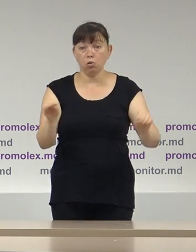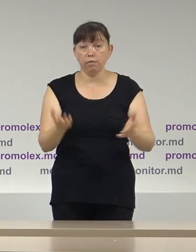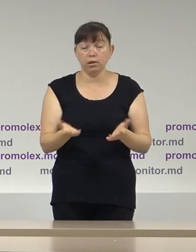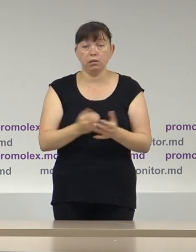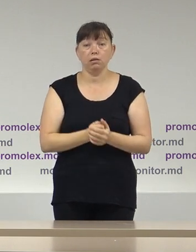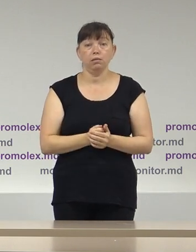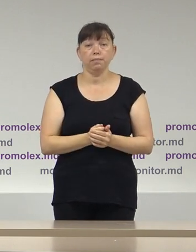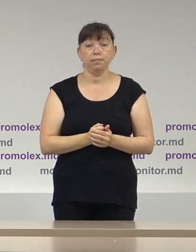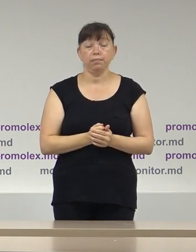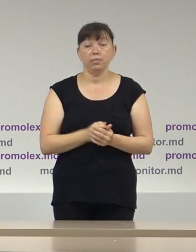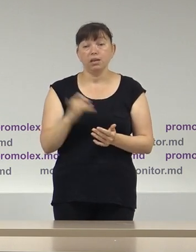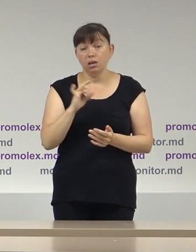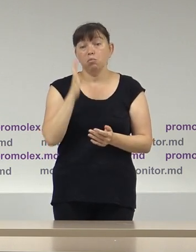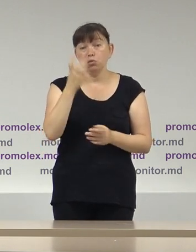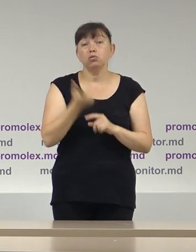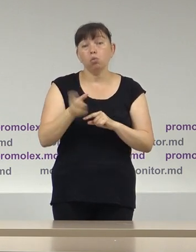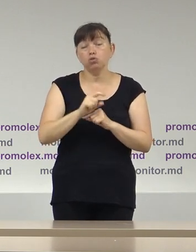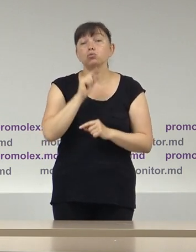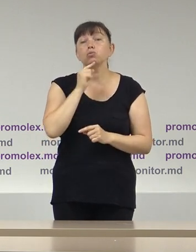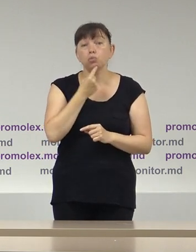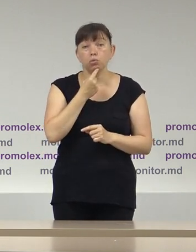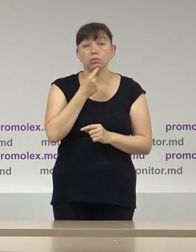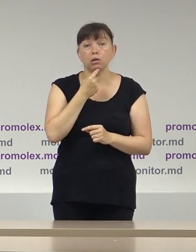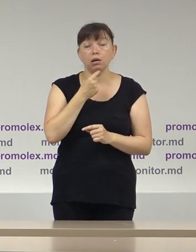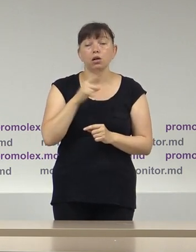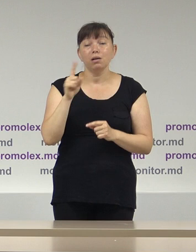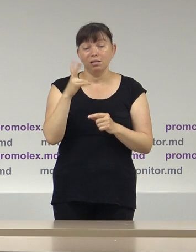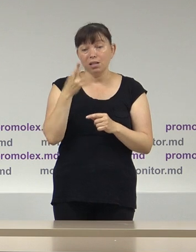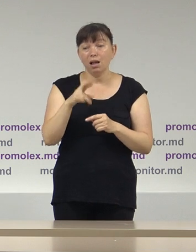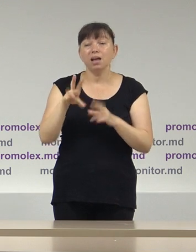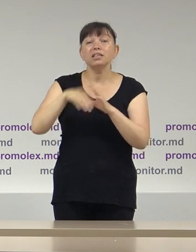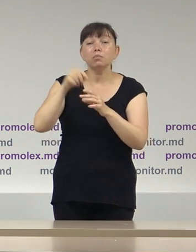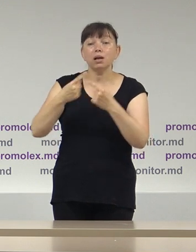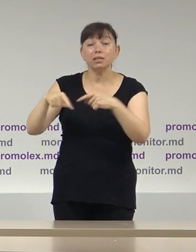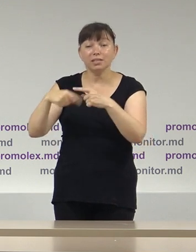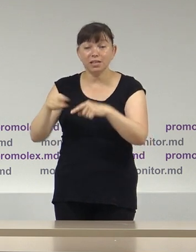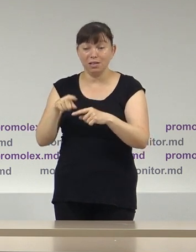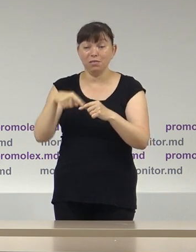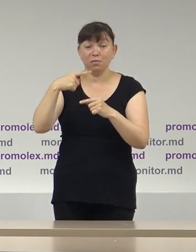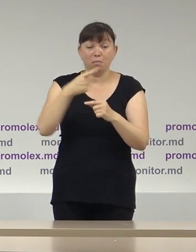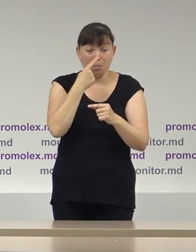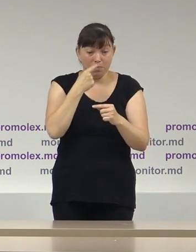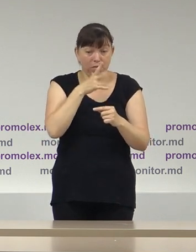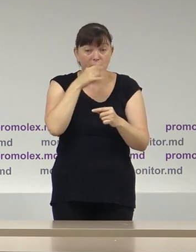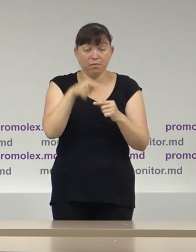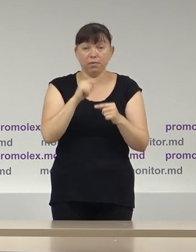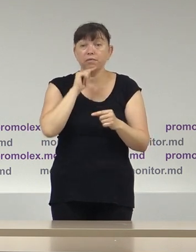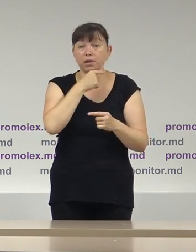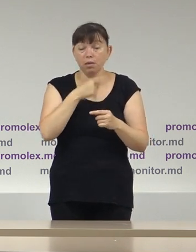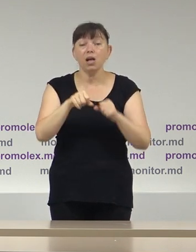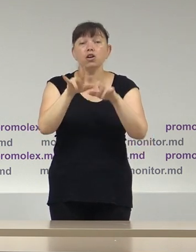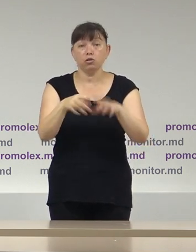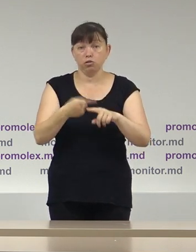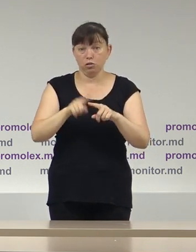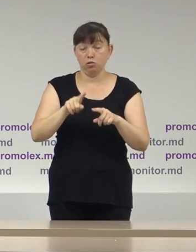va fi destul de dificil pentru organele electorale în următoarea perioadă să rezolve